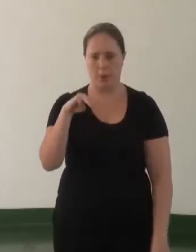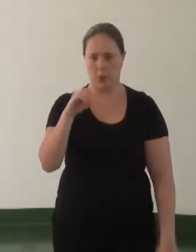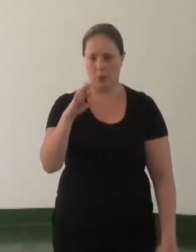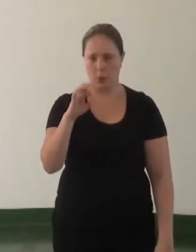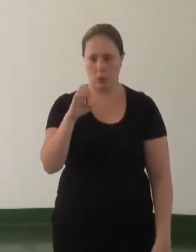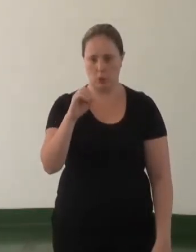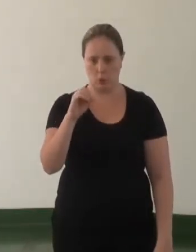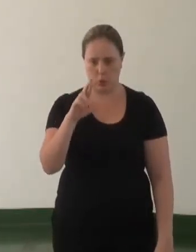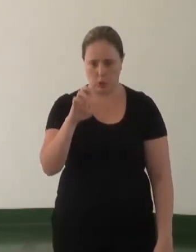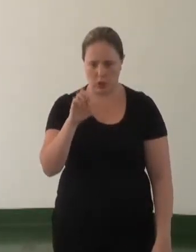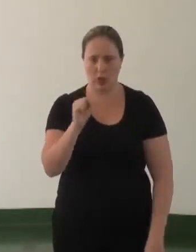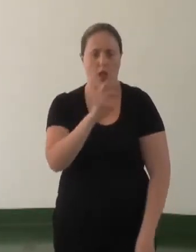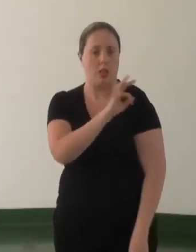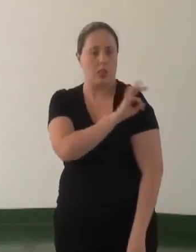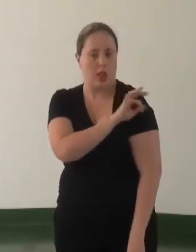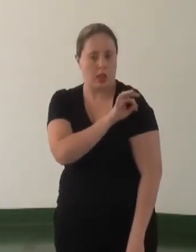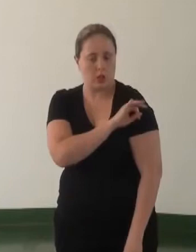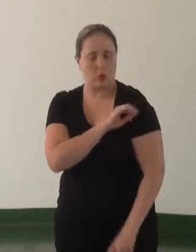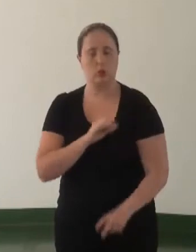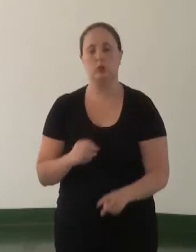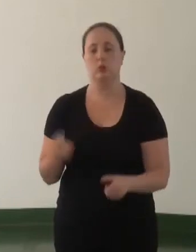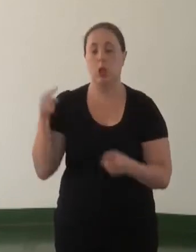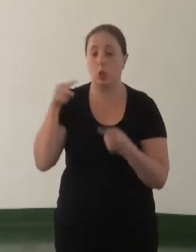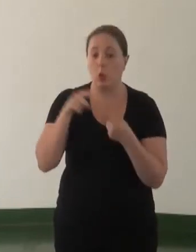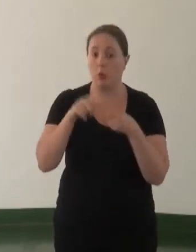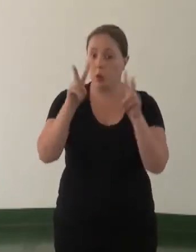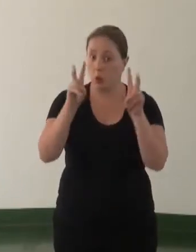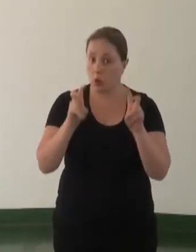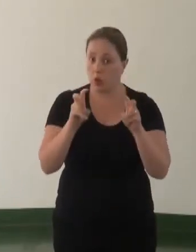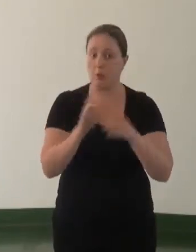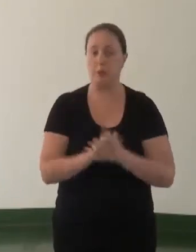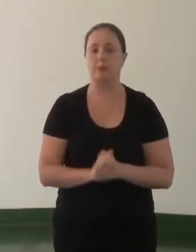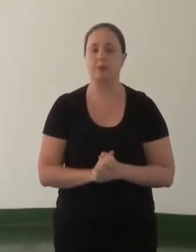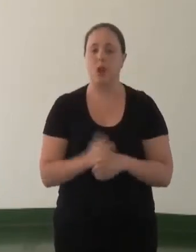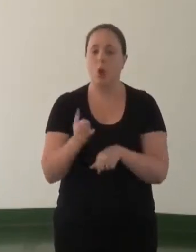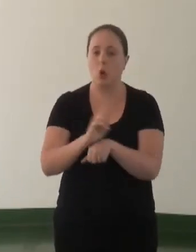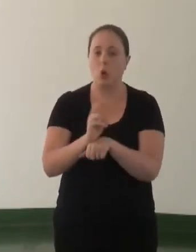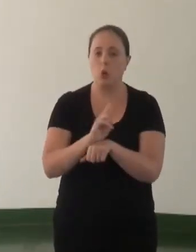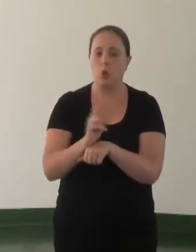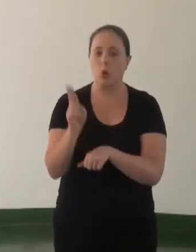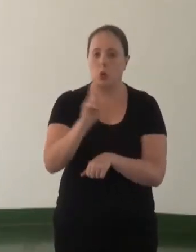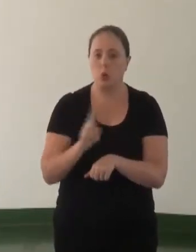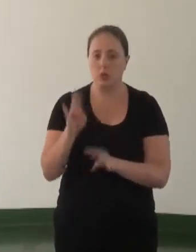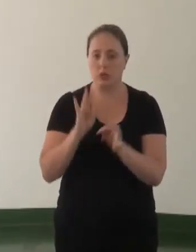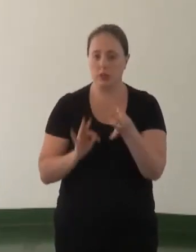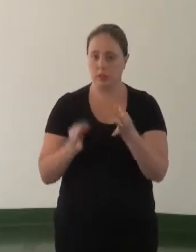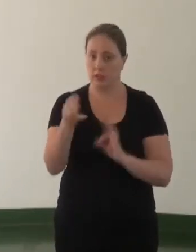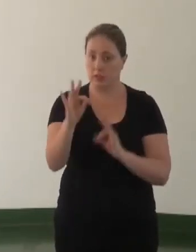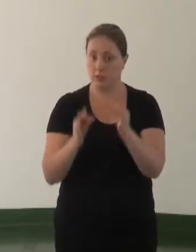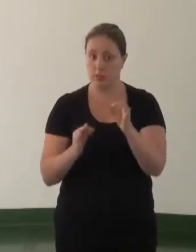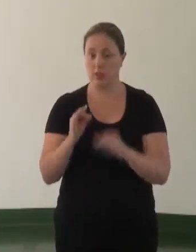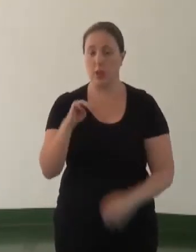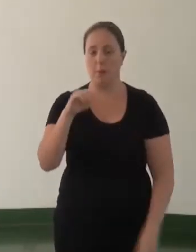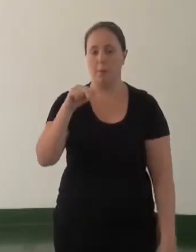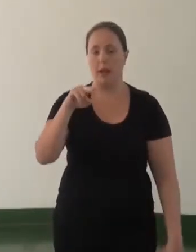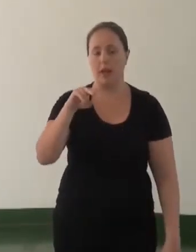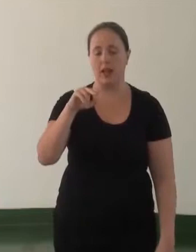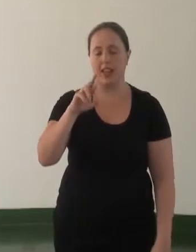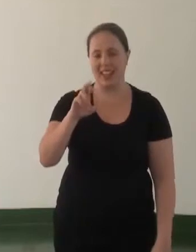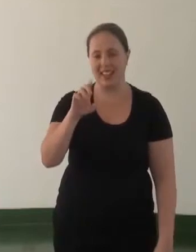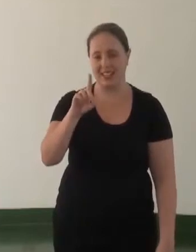técnicos, com relação ao tema. Controle no uso das tecnologias de manejo de resíduos sólidos.